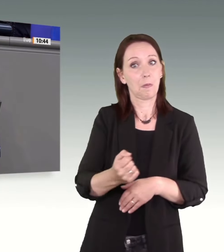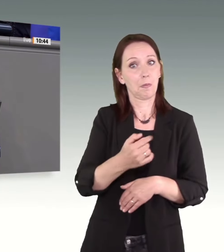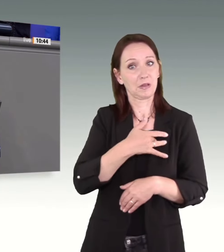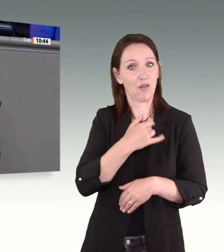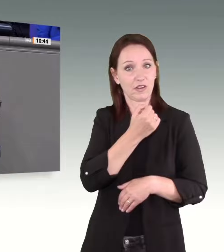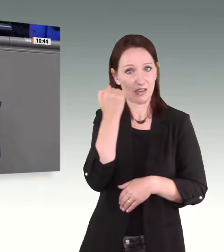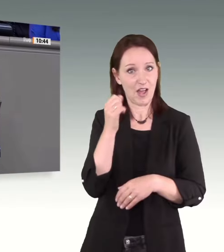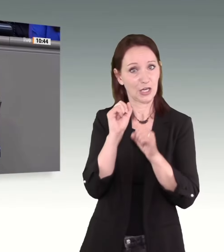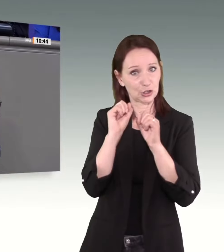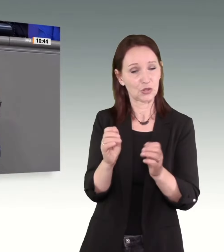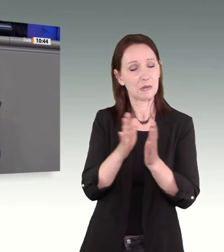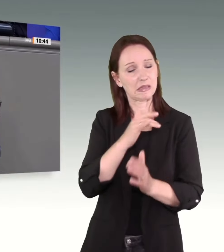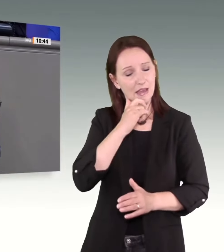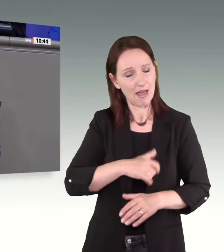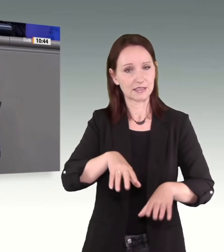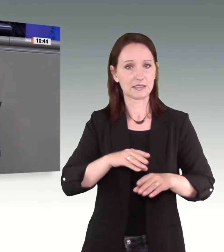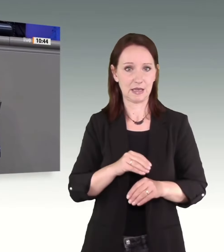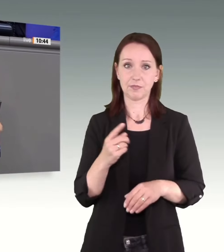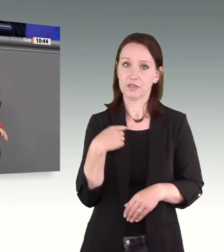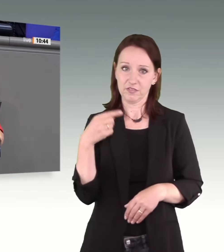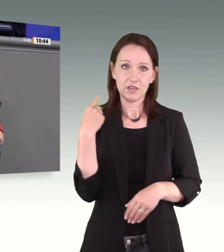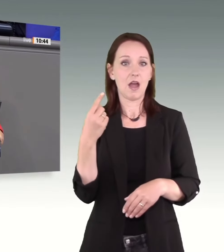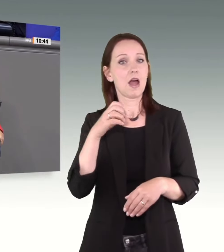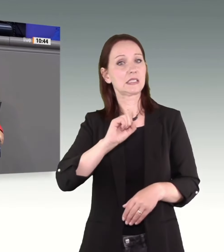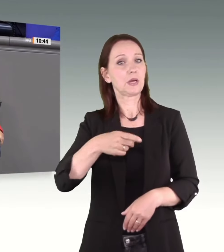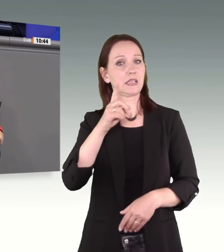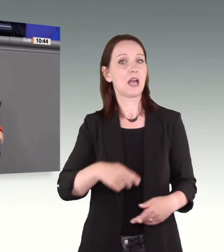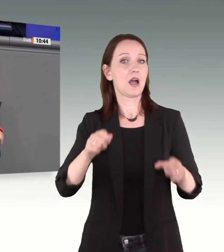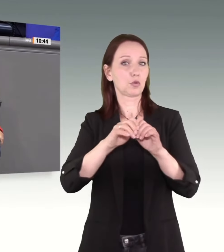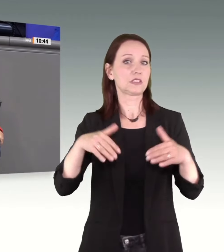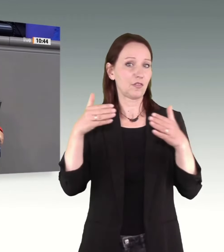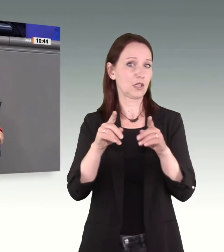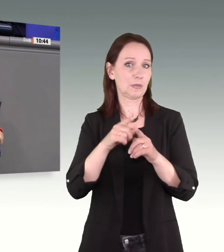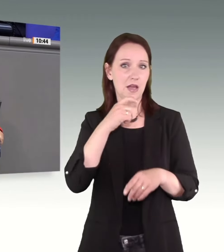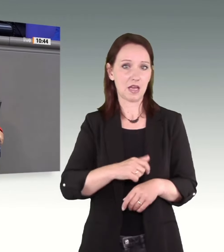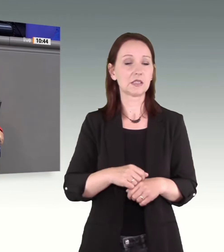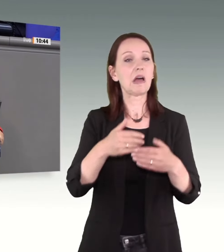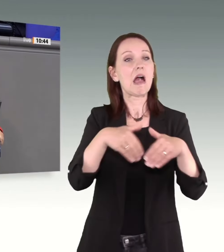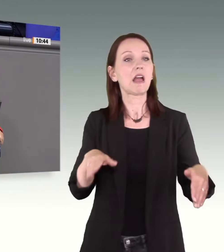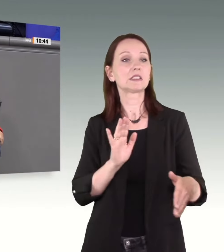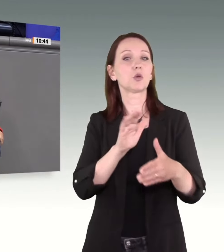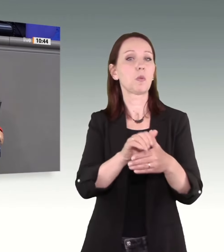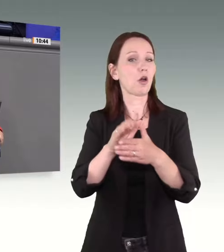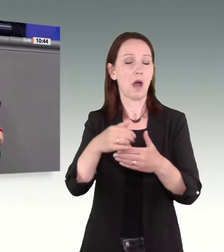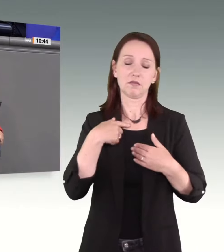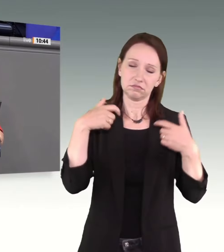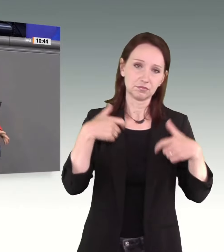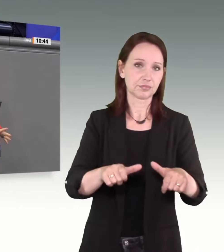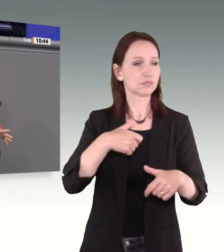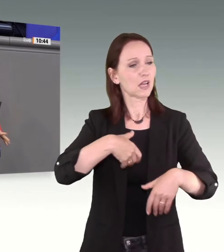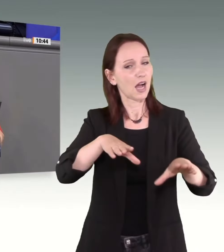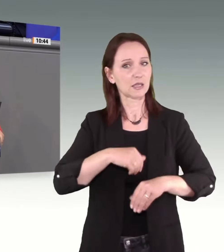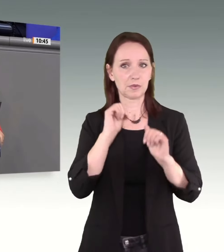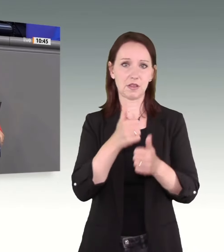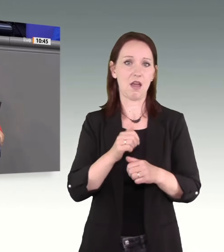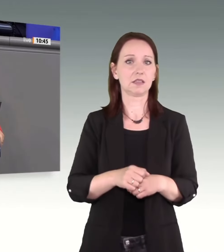als SPD-Bundestagsfraktion tun. Wir dulden keine Grenzüberschreitung, keinen Angriff auf die Selbstbestimmtheit jeder einzelnen Person. An